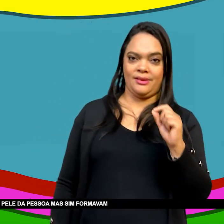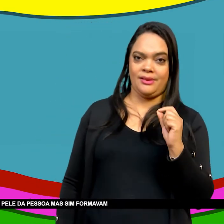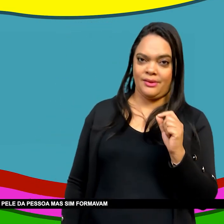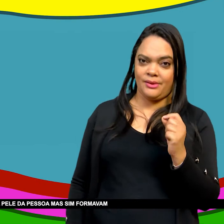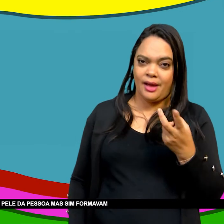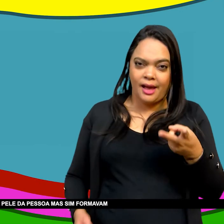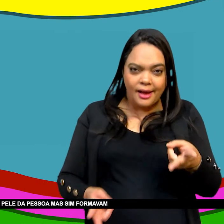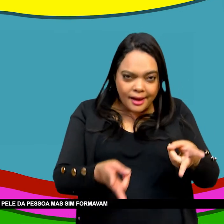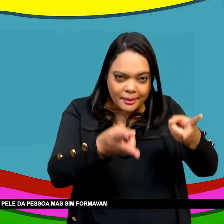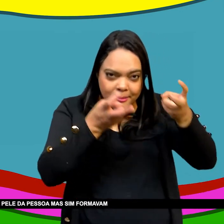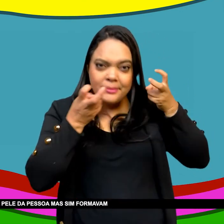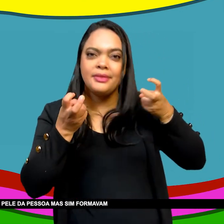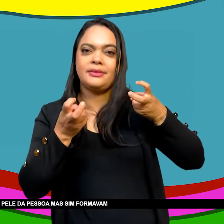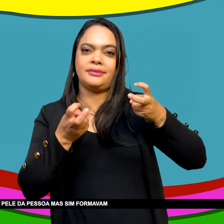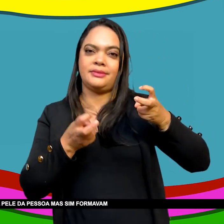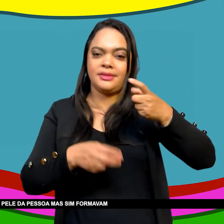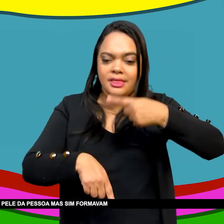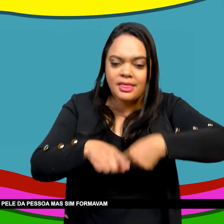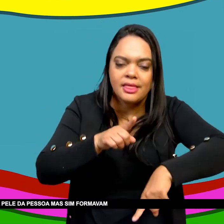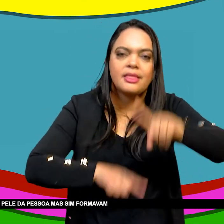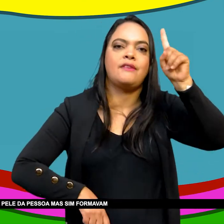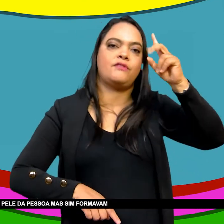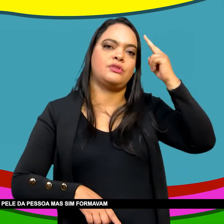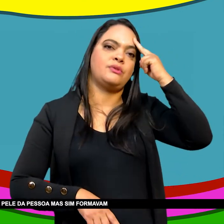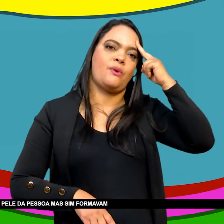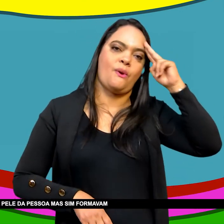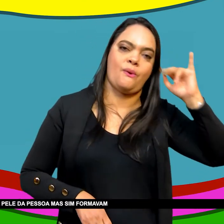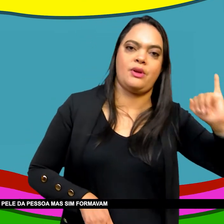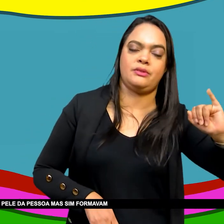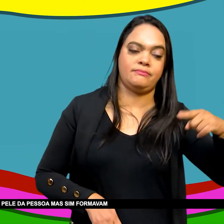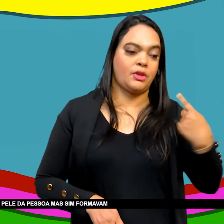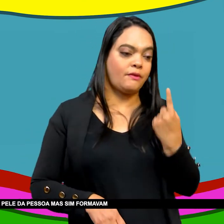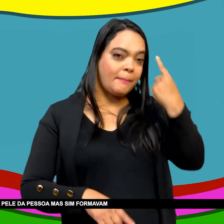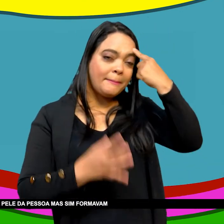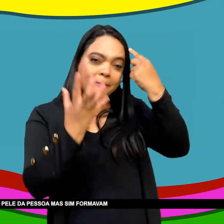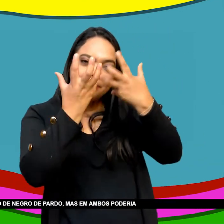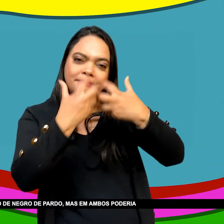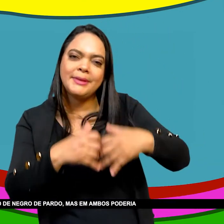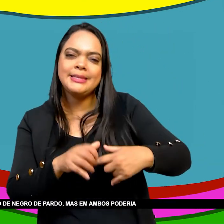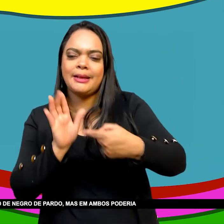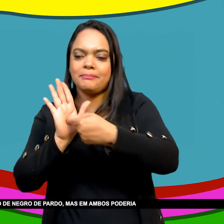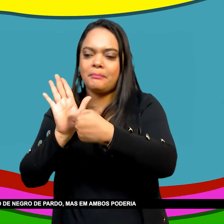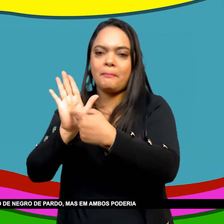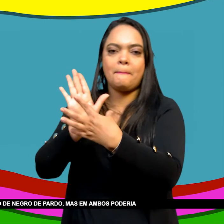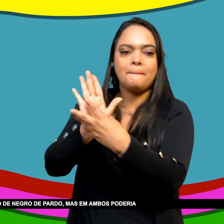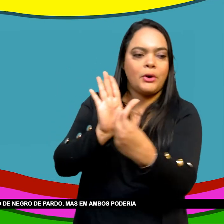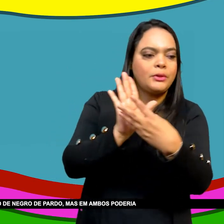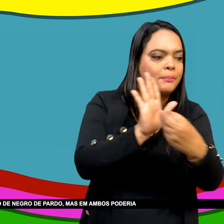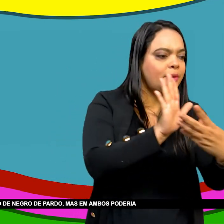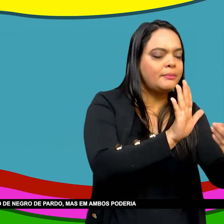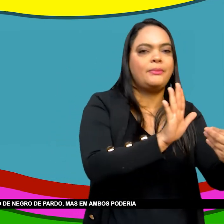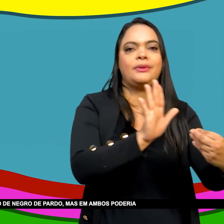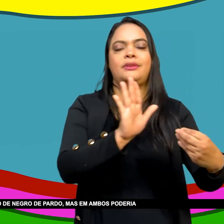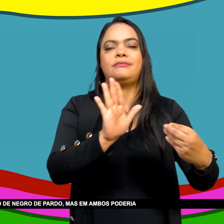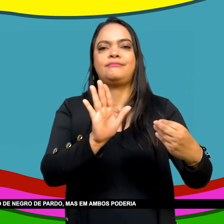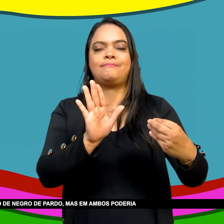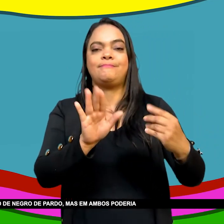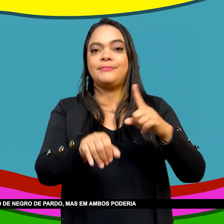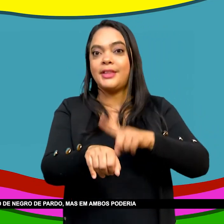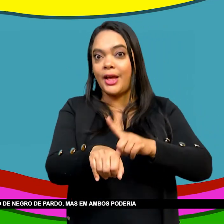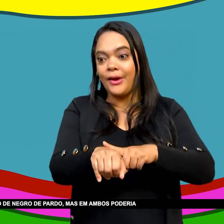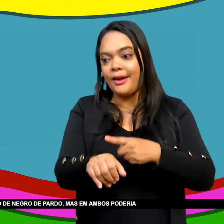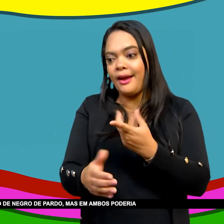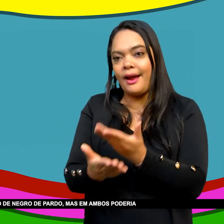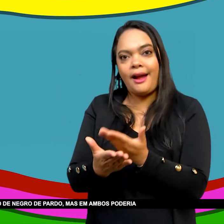Não era estritamente ligado A cor da pele da pessoa Mas se informava Um determinado campo Social político